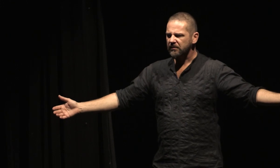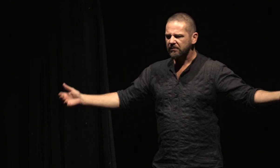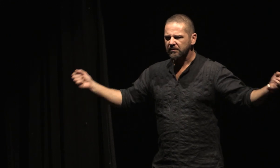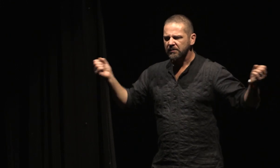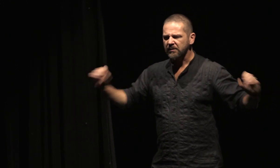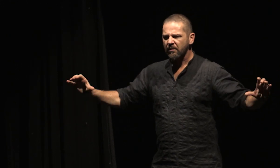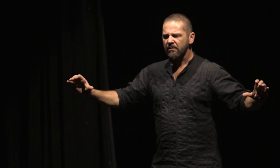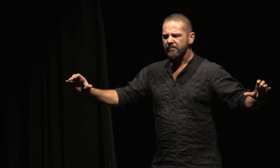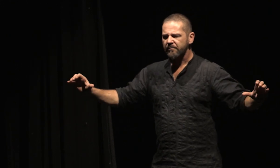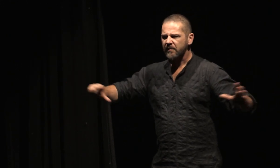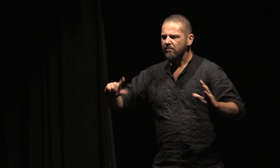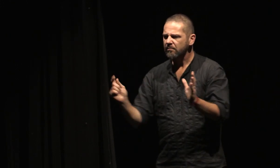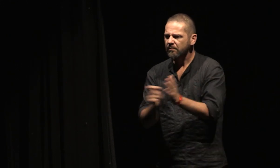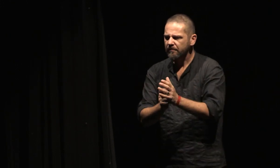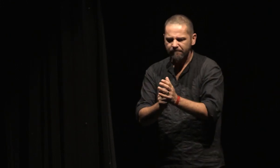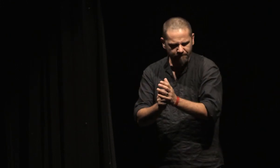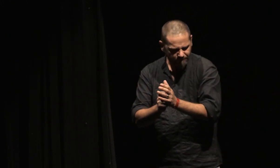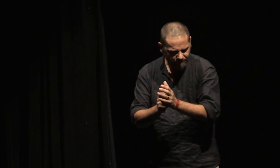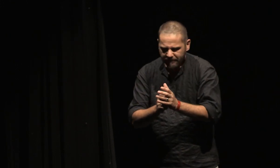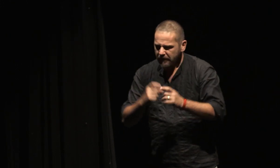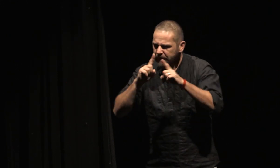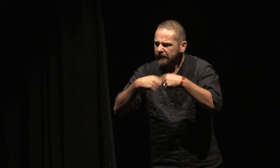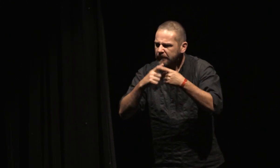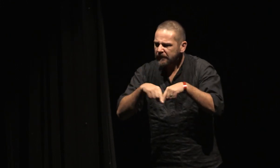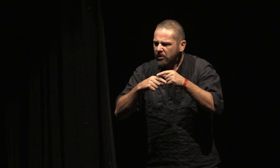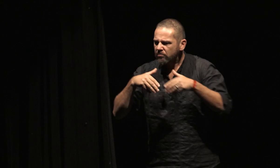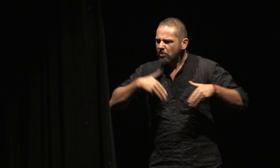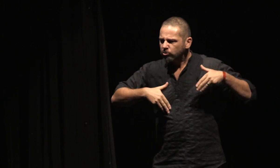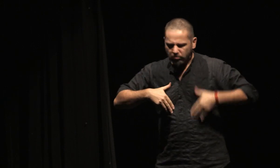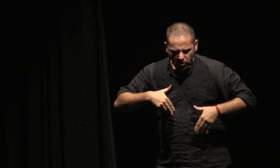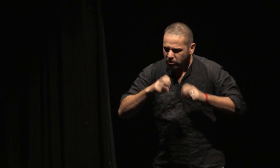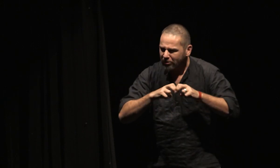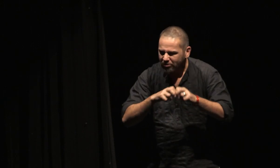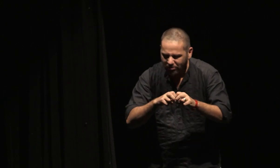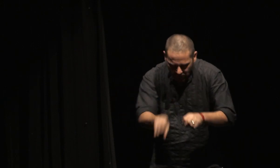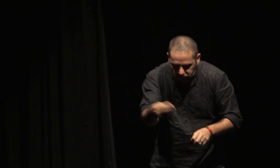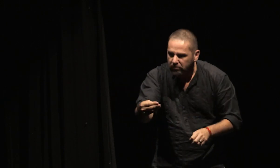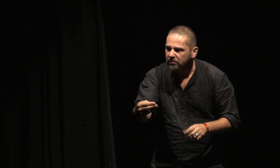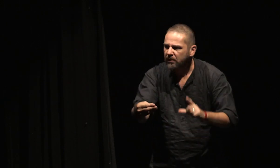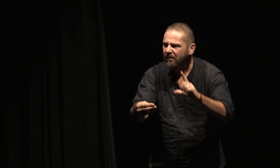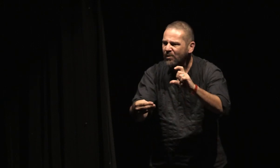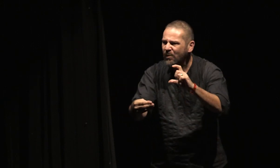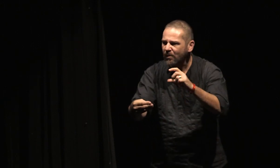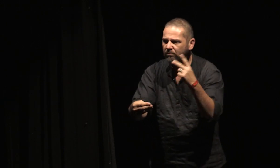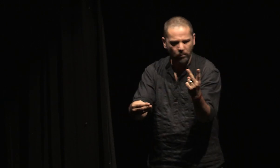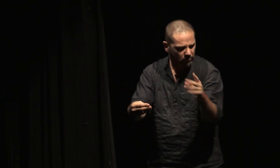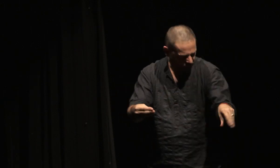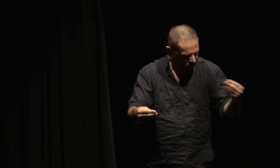j'ai trouvé deux photos. L'une de sa femme, l'autre de sa fille.